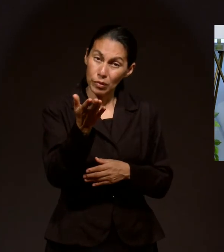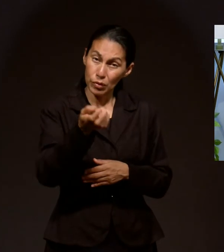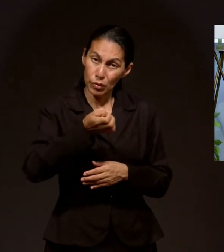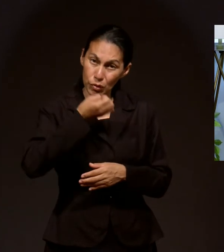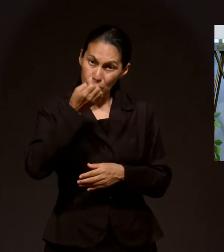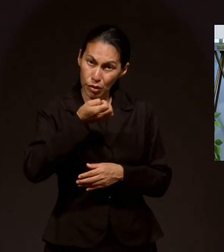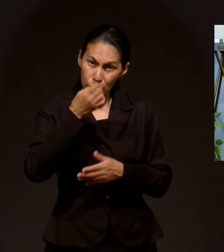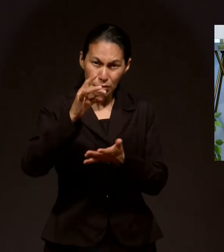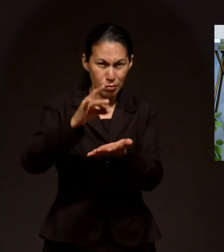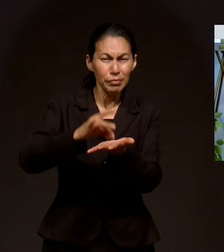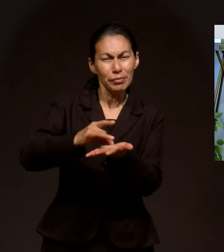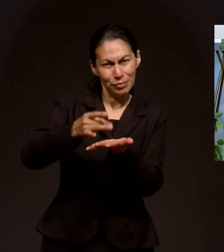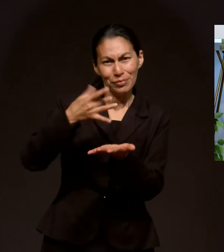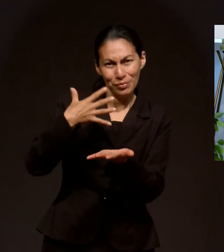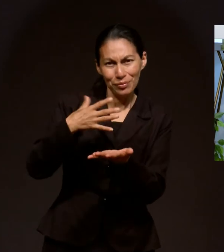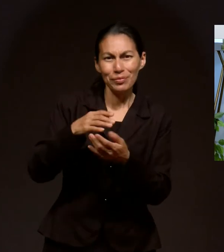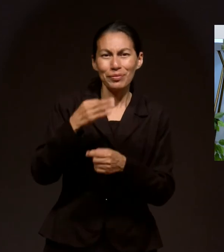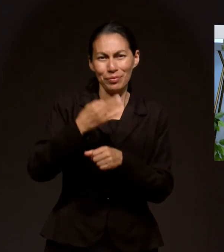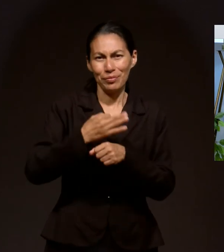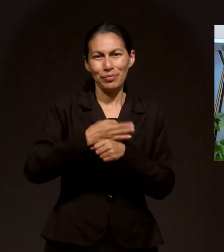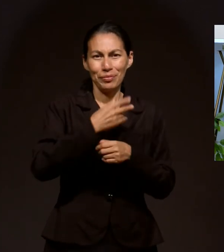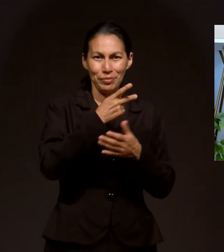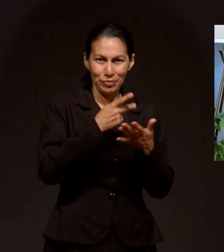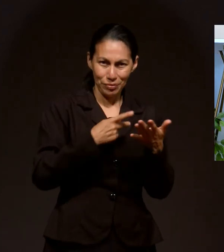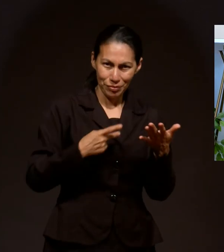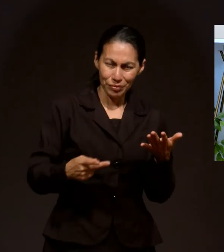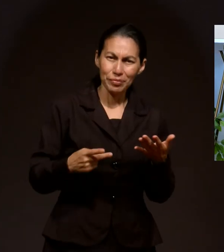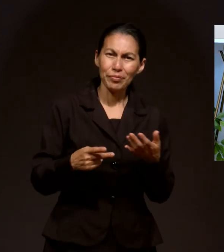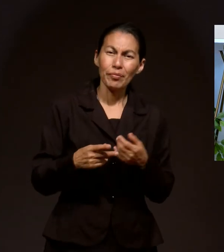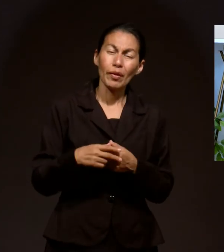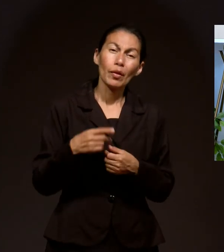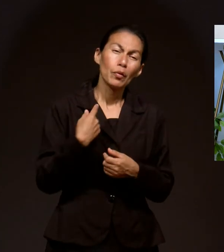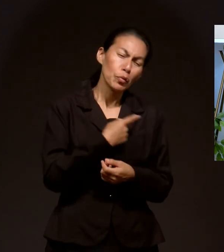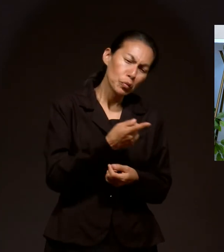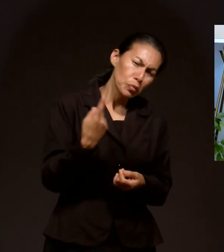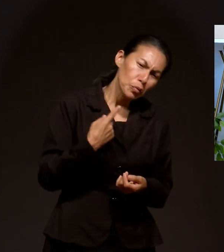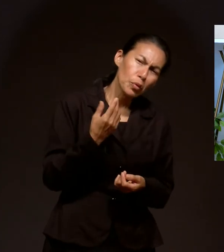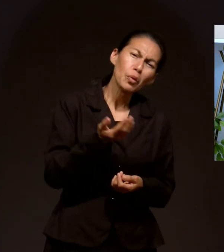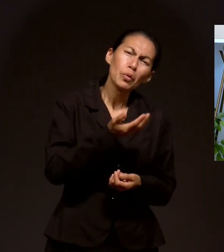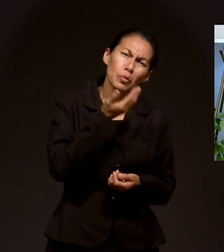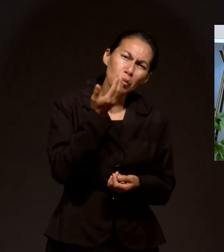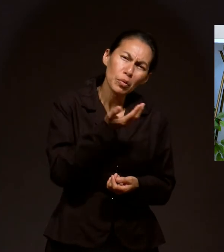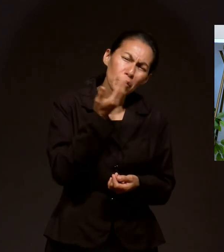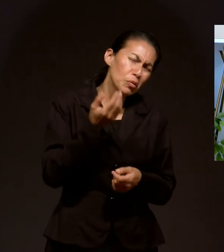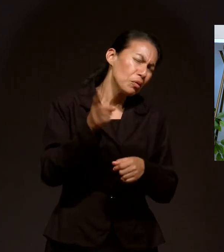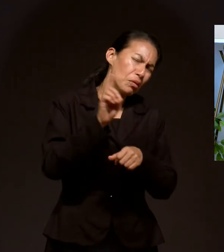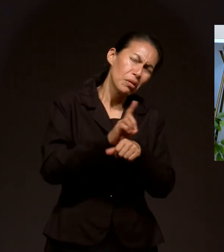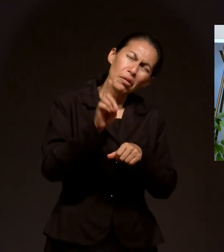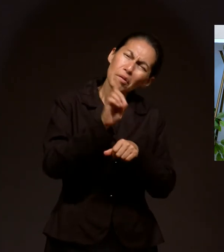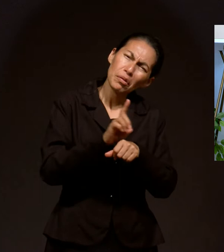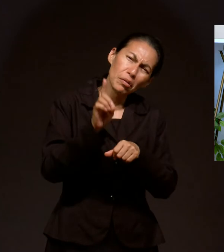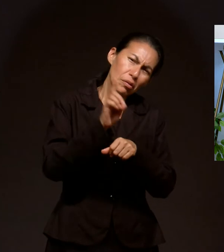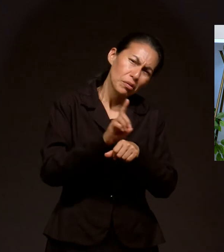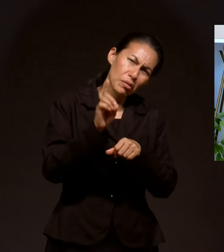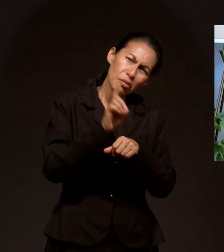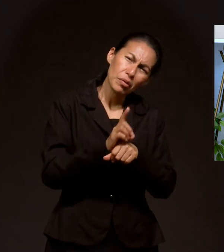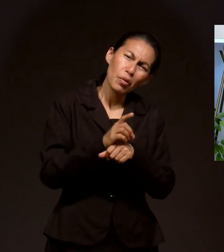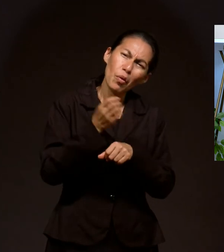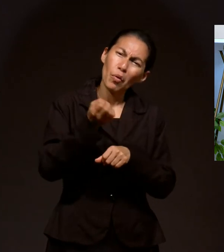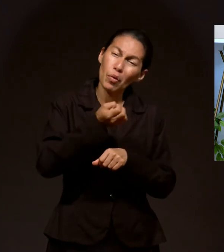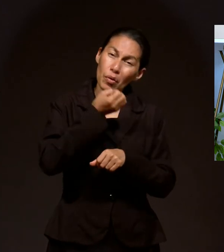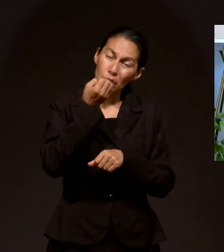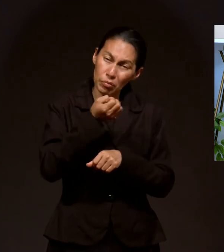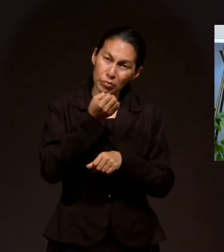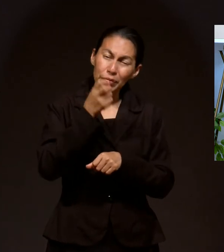envíen sus pedidos de oración a este programa. Acostumbramos a orar todos los días por